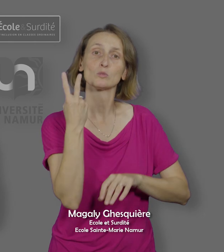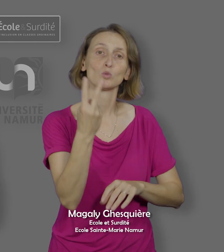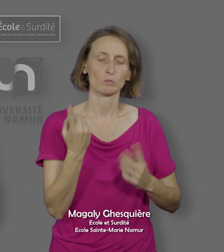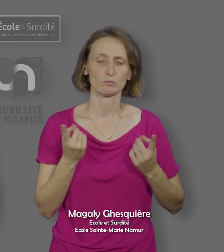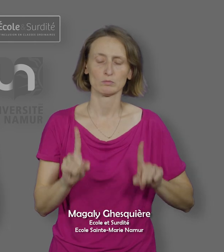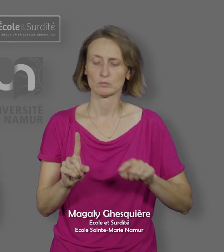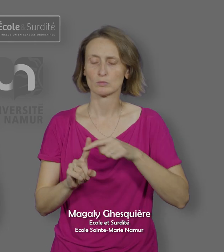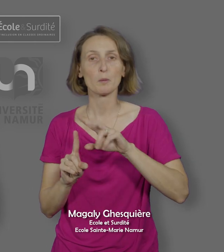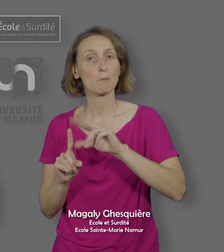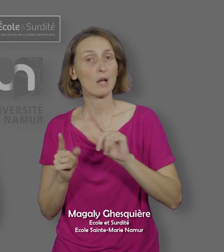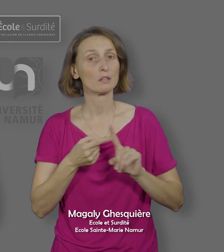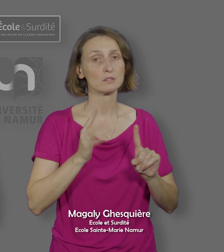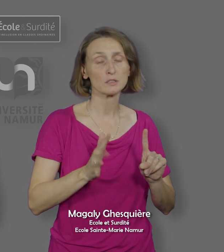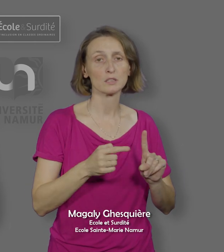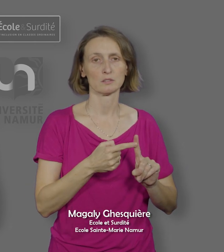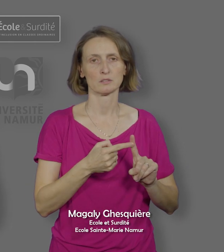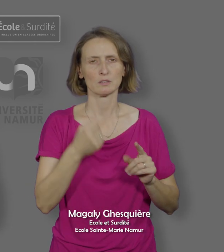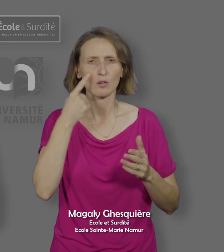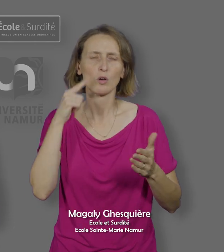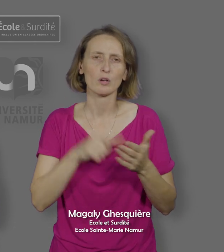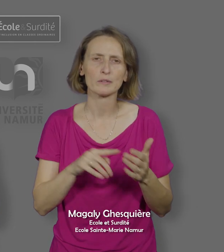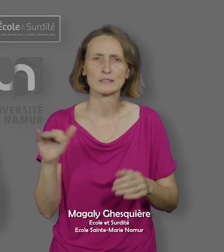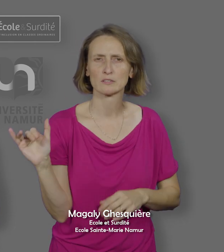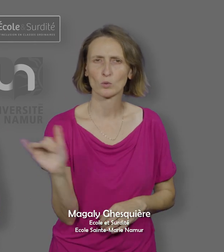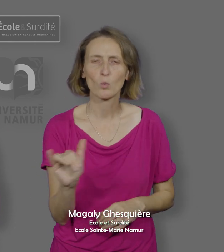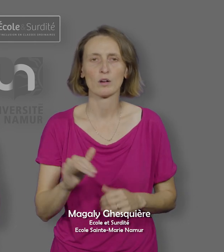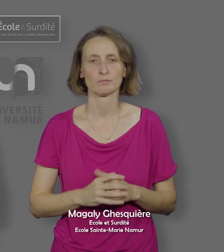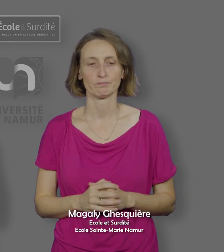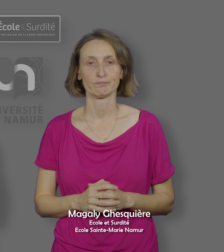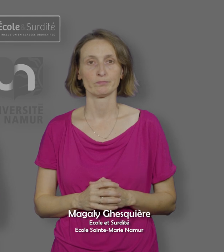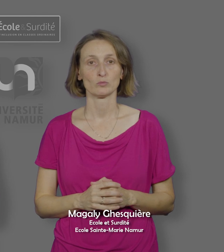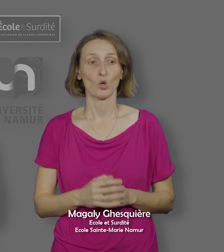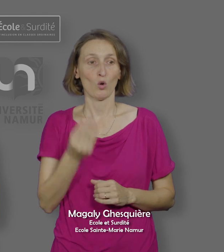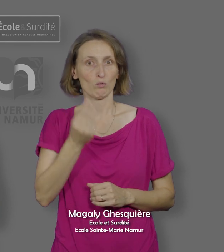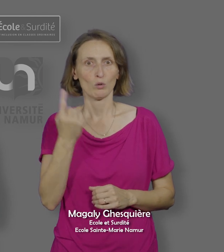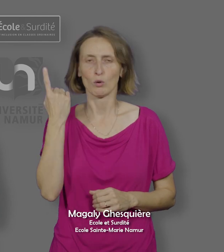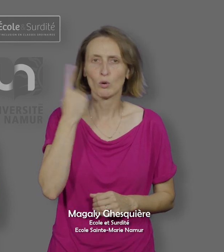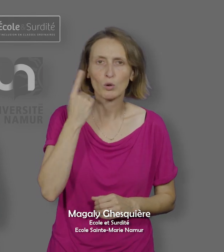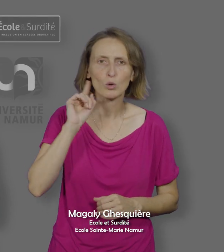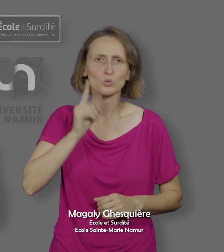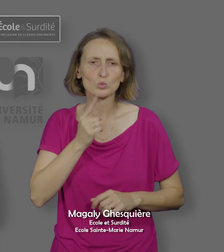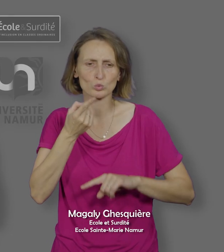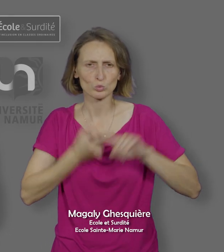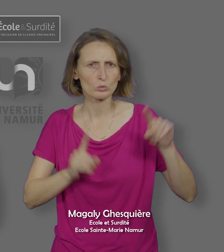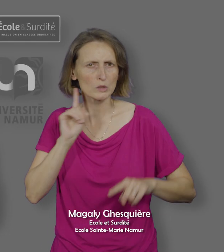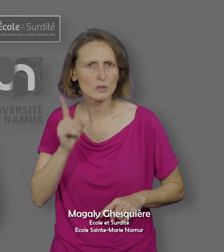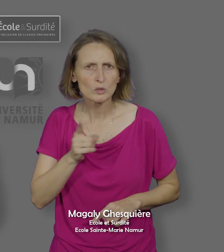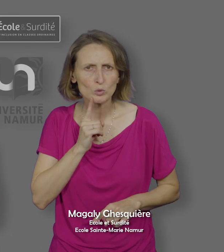Depuis l'année 2000, des classes bilingues et inclusives à destination d'élèves malentendants et sourds ont vu le jour dans une école ordinaire à